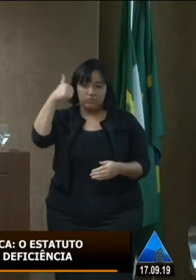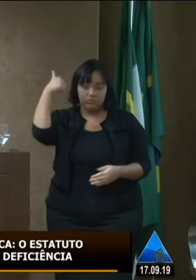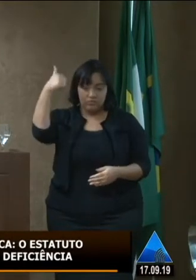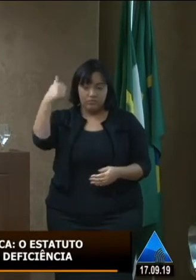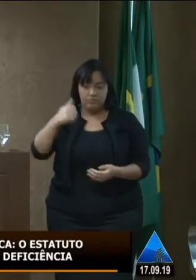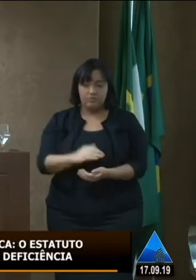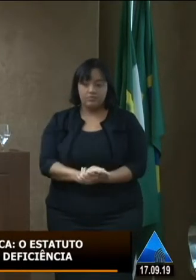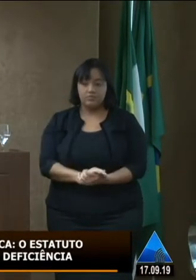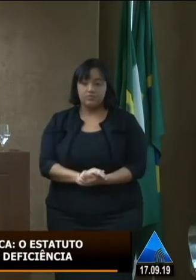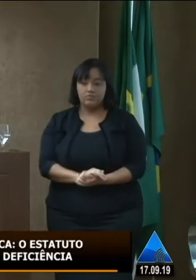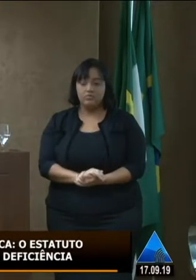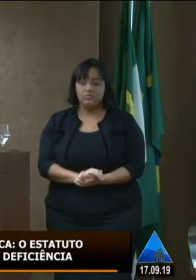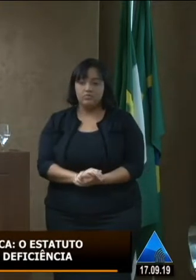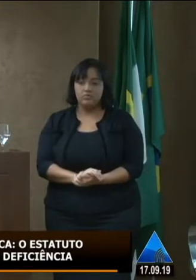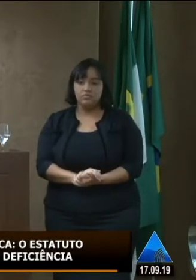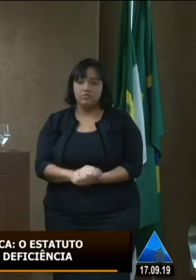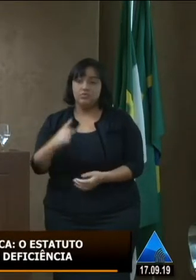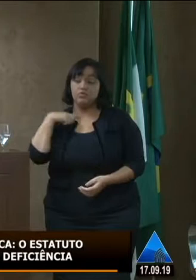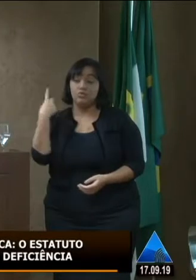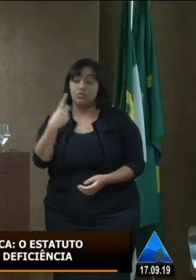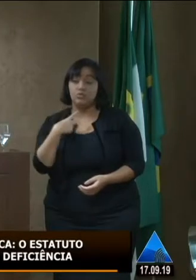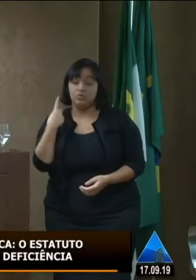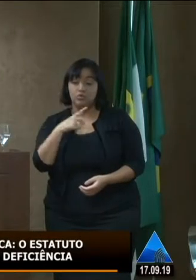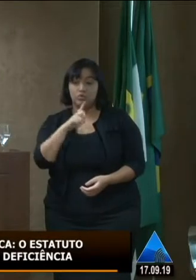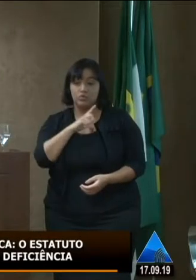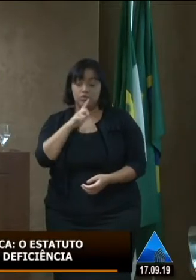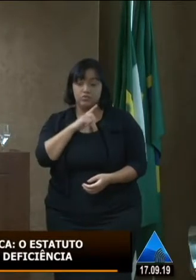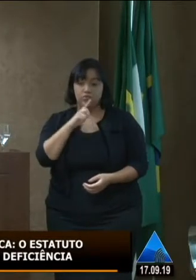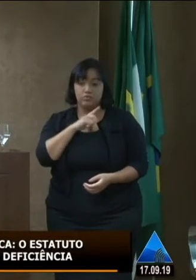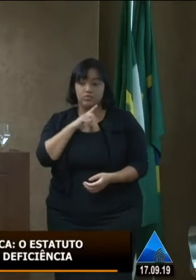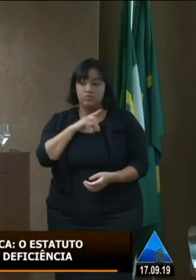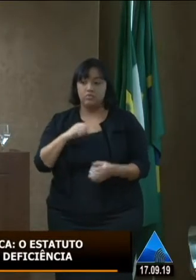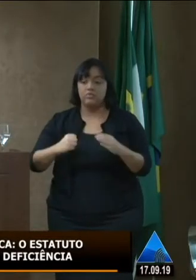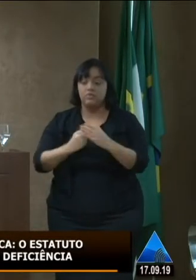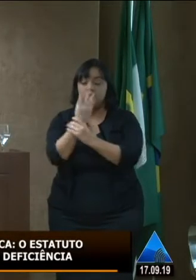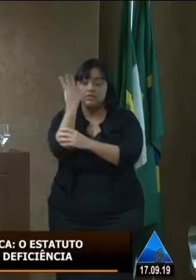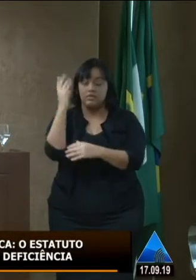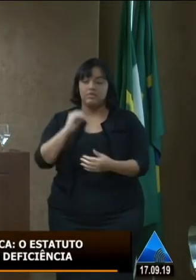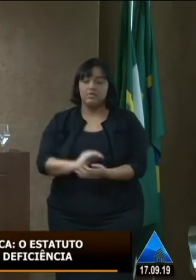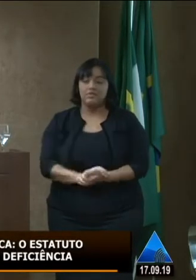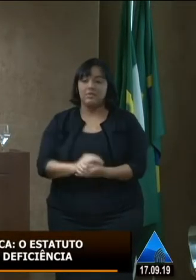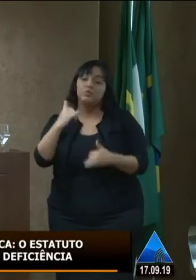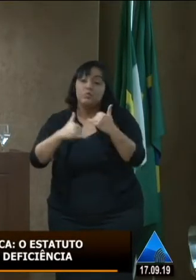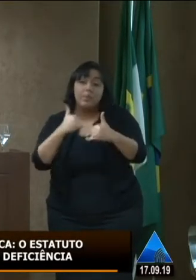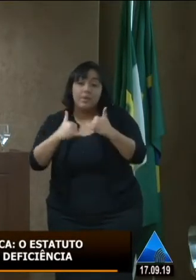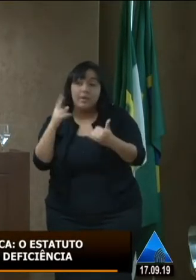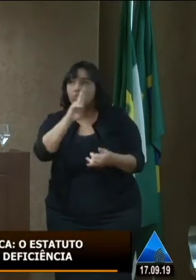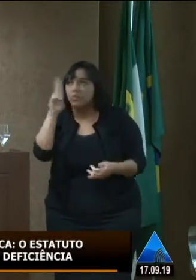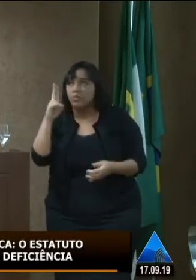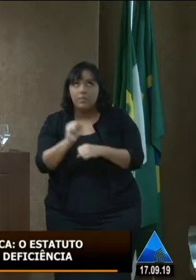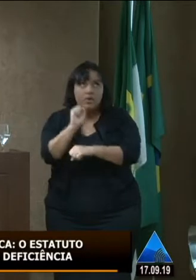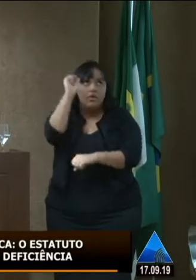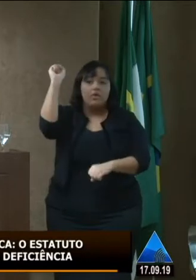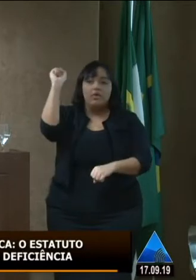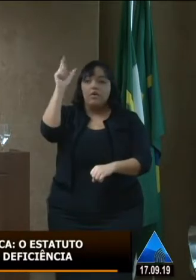com esse viés nós tivemos a criação da secretaria com este nome enorme eu costumo brincar que quando eu termino de dizer